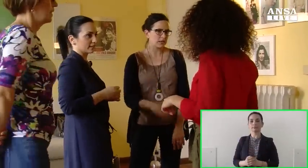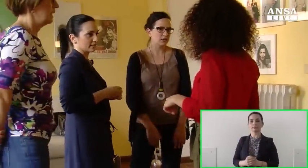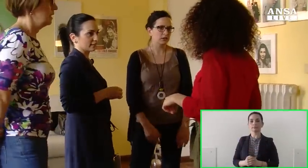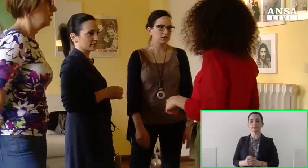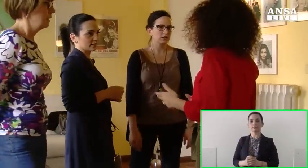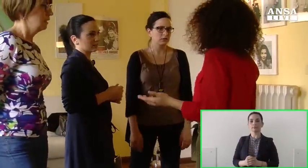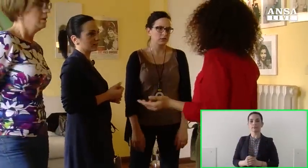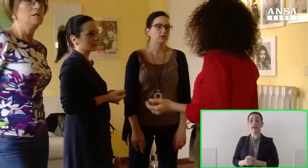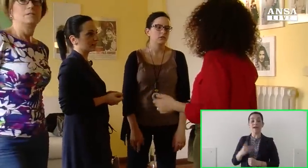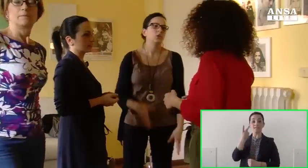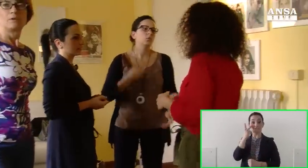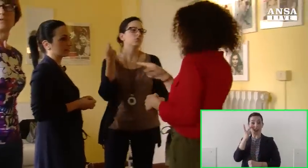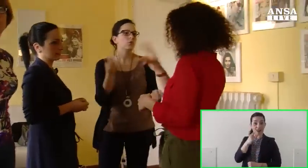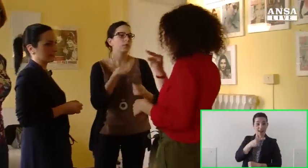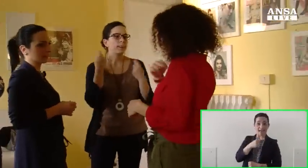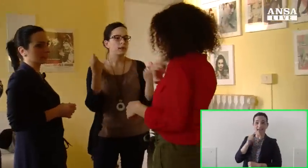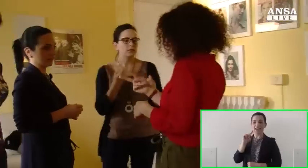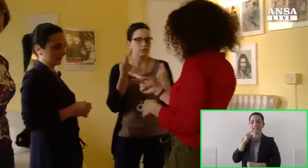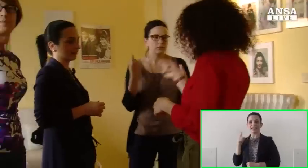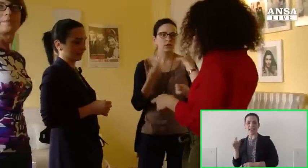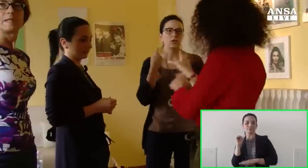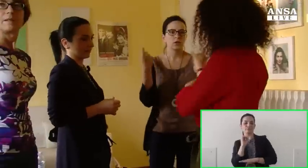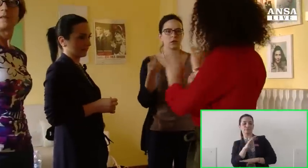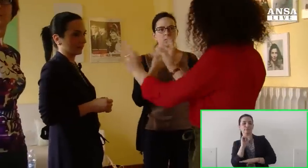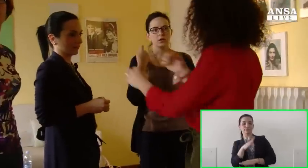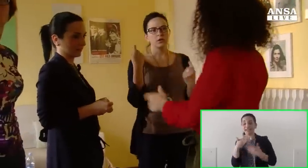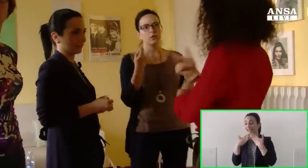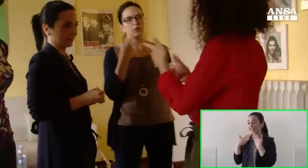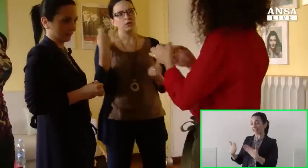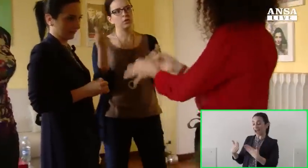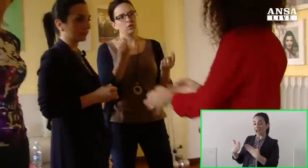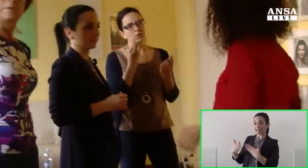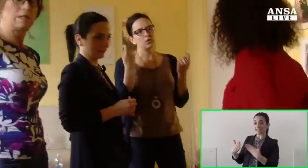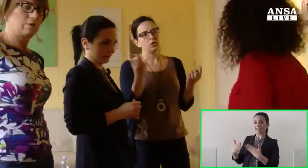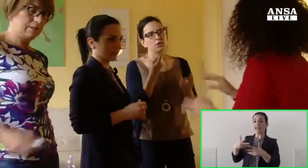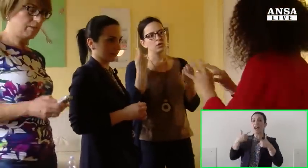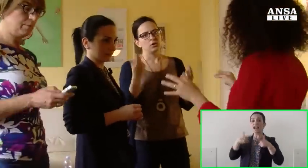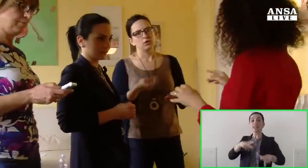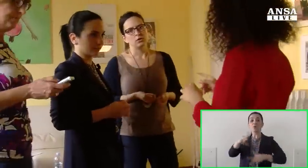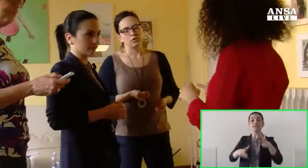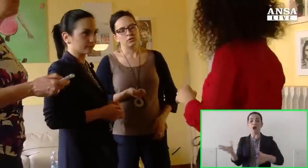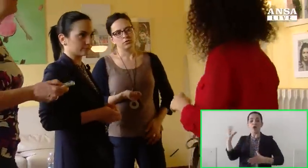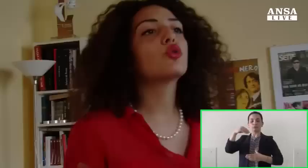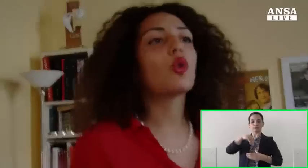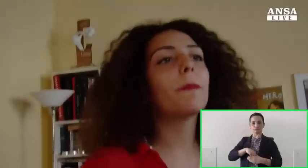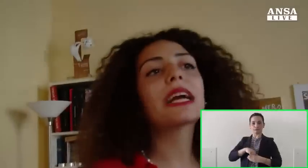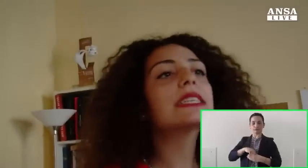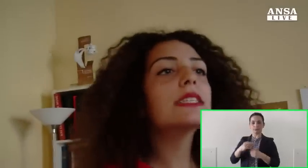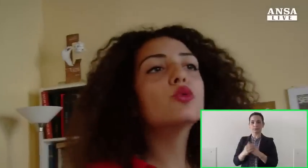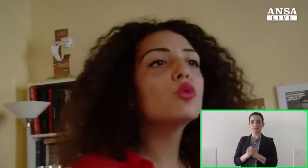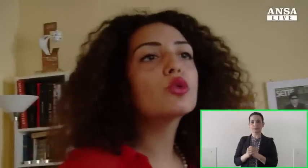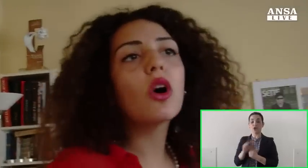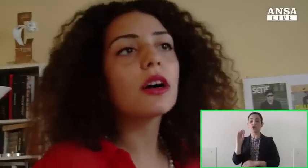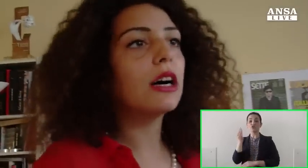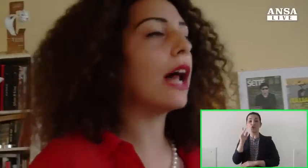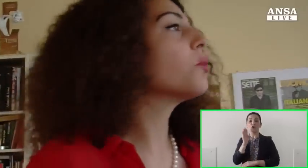Di Valeria Golino è stata la maestra che ha permesso all'attrice di fare sua la lingua dei segni. Per la